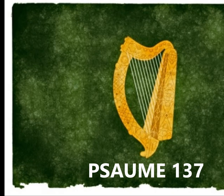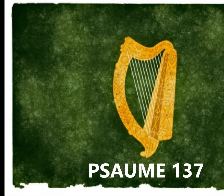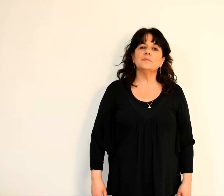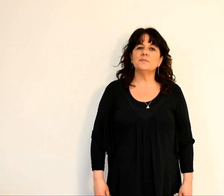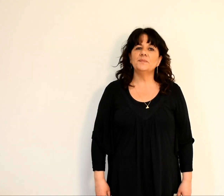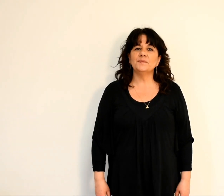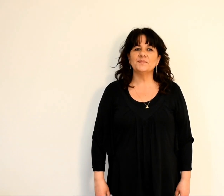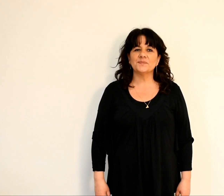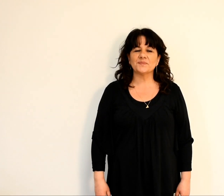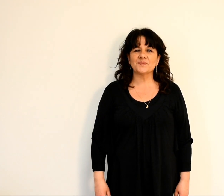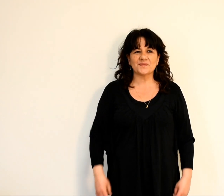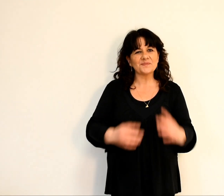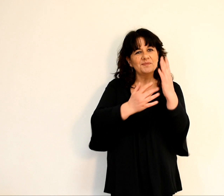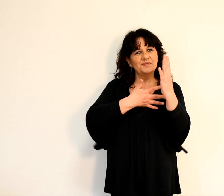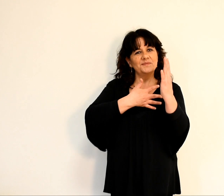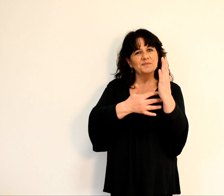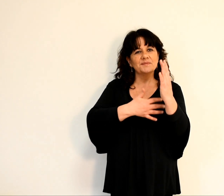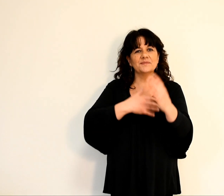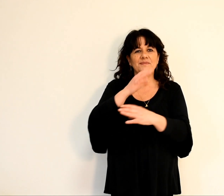Somme 137